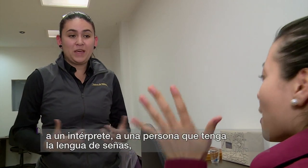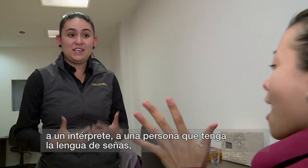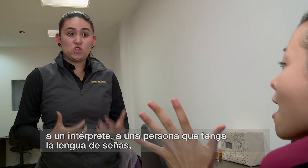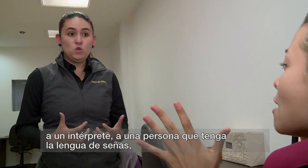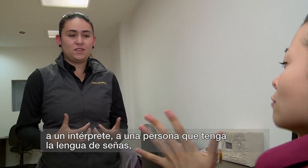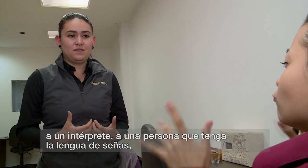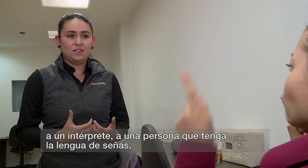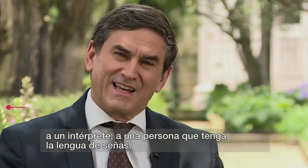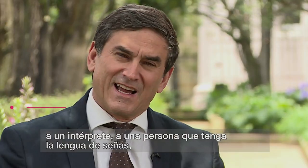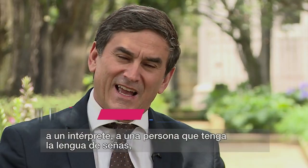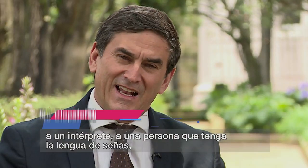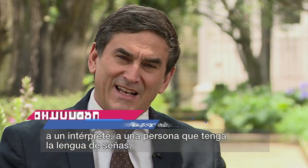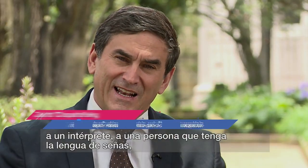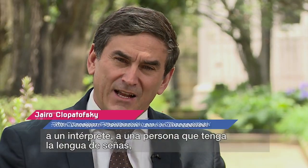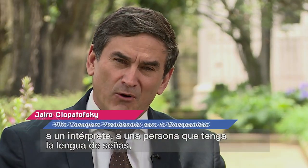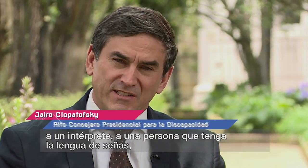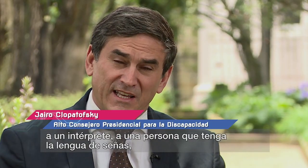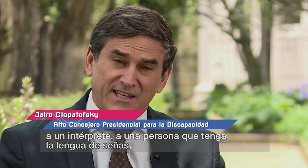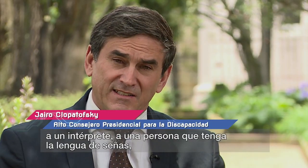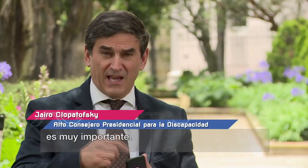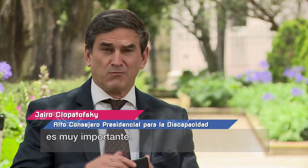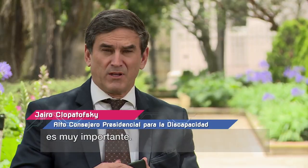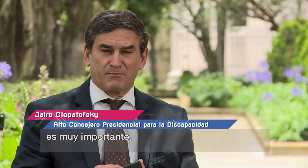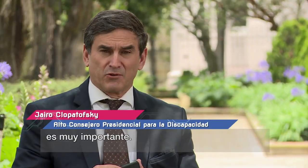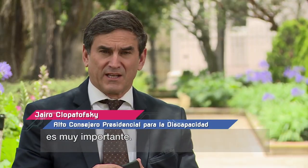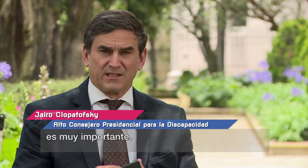a una persona que tenga la lengua de señas, es muy importante.